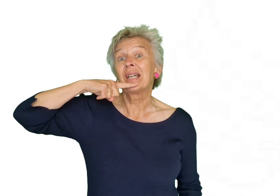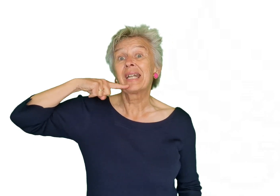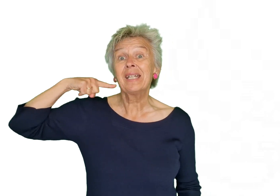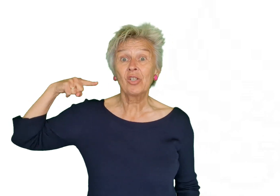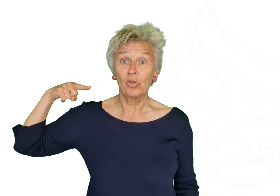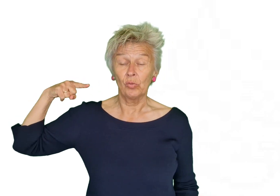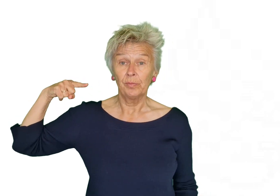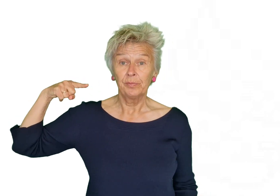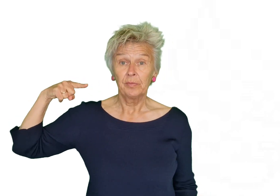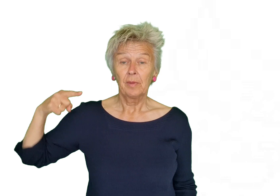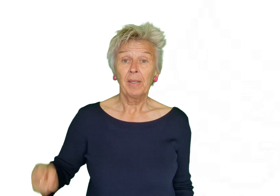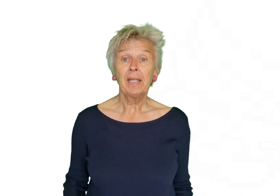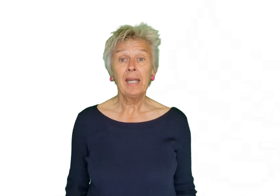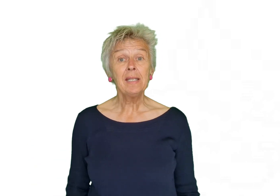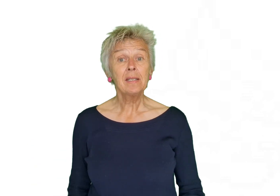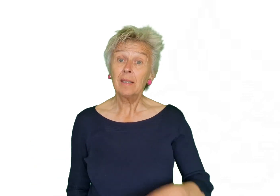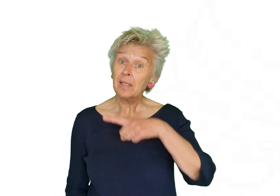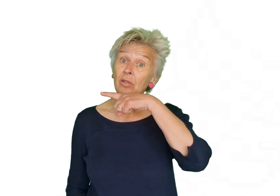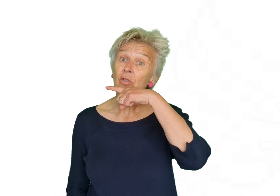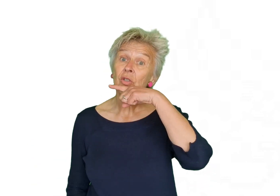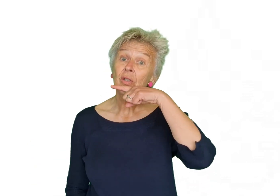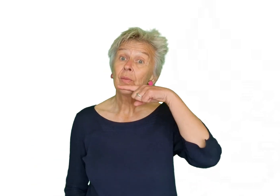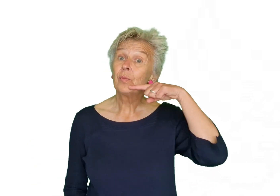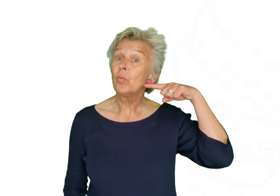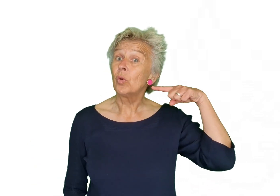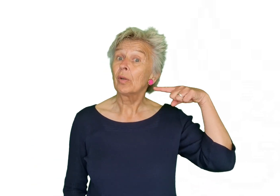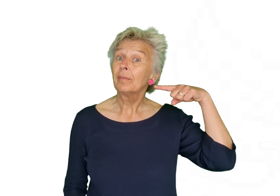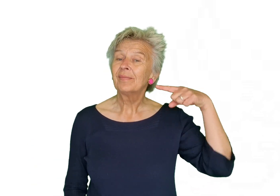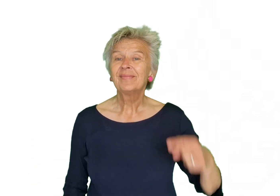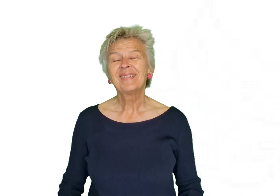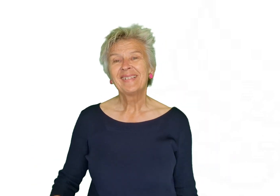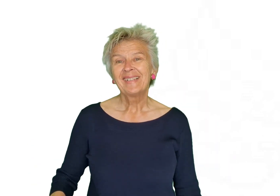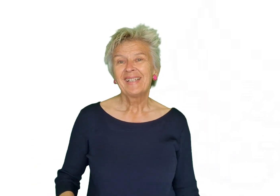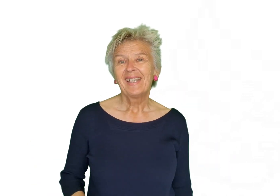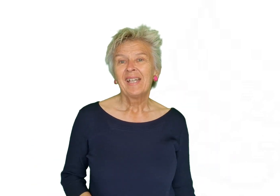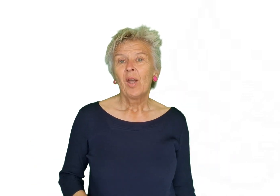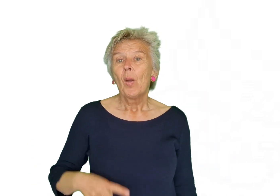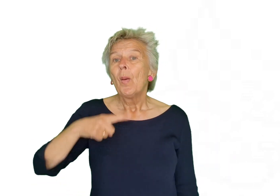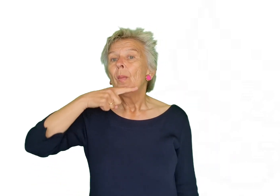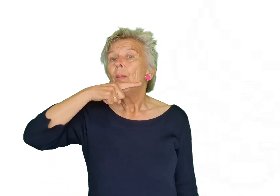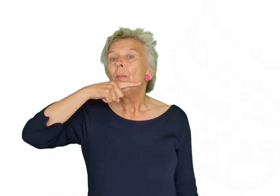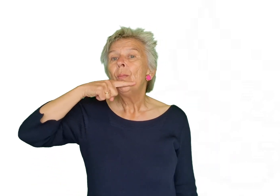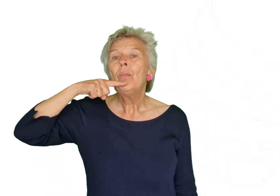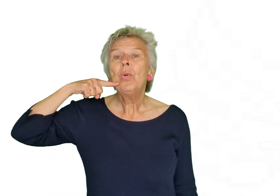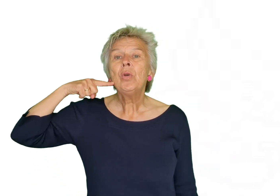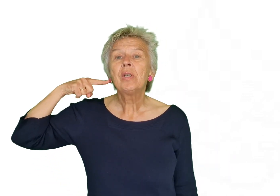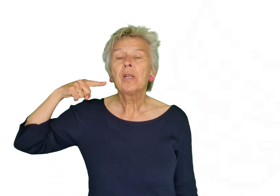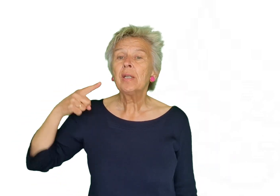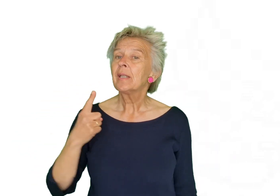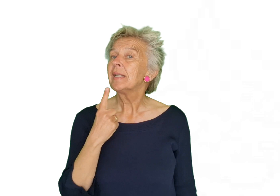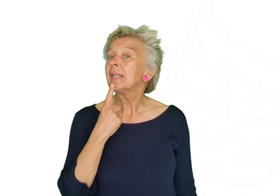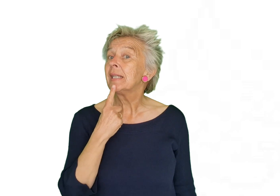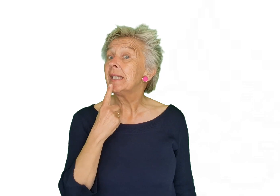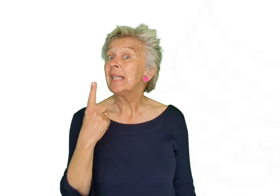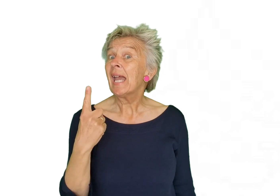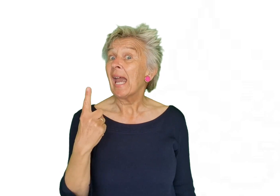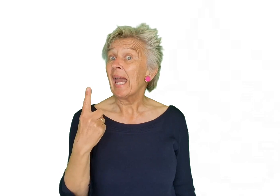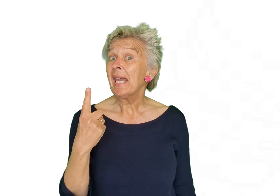rechts toe ben je links dan is het dus moeder moeder zei